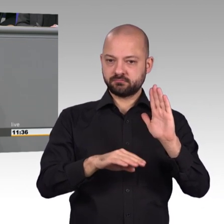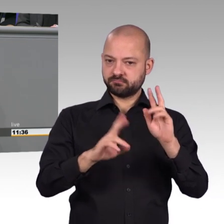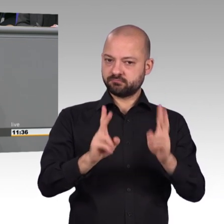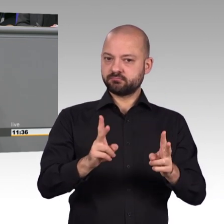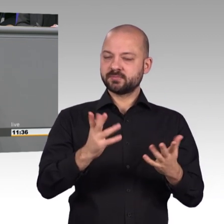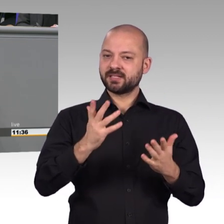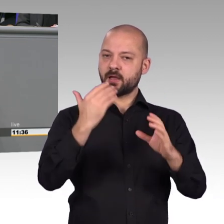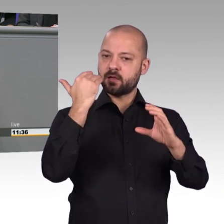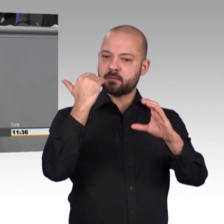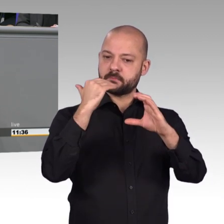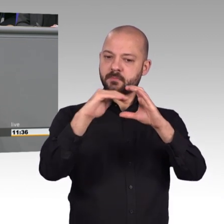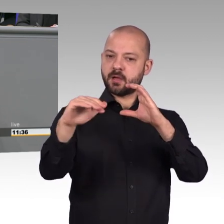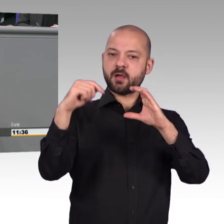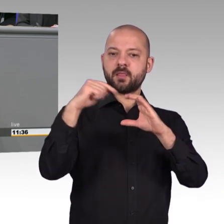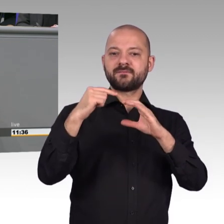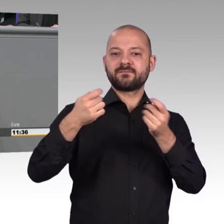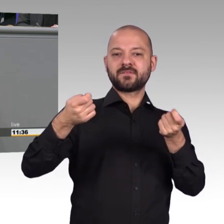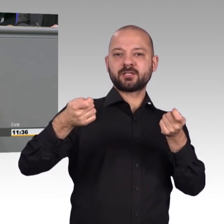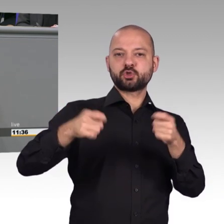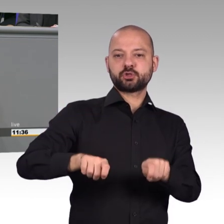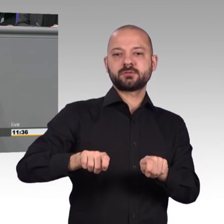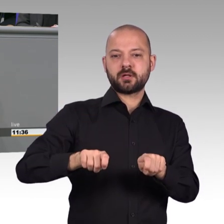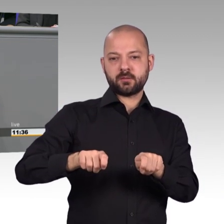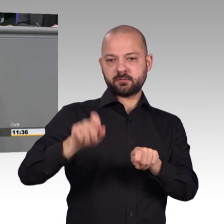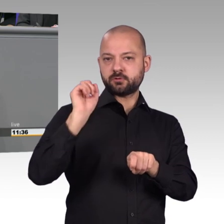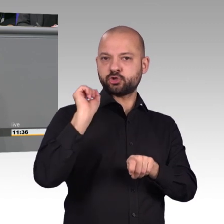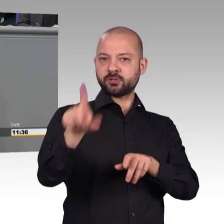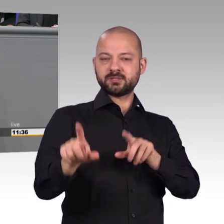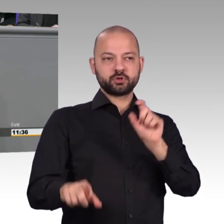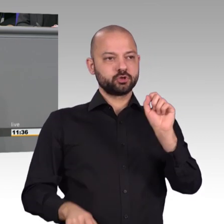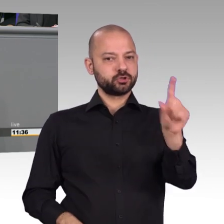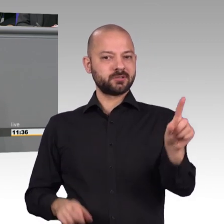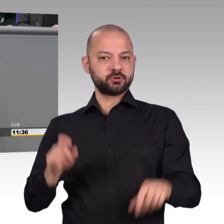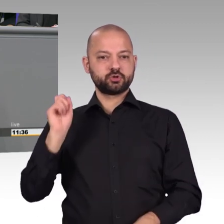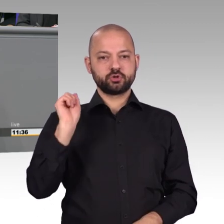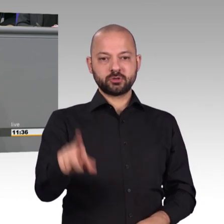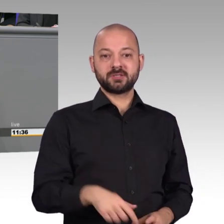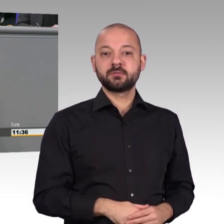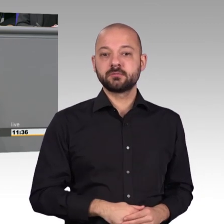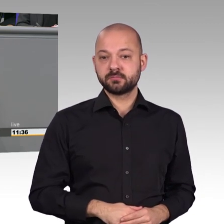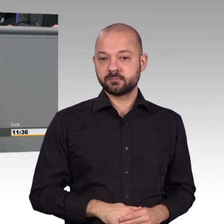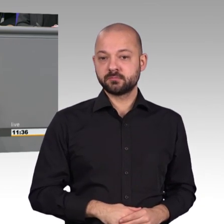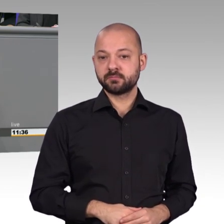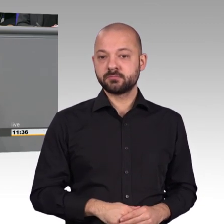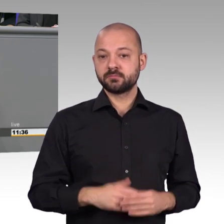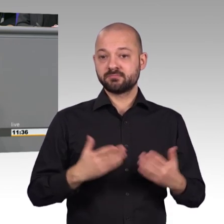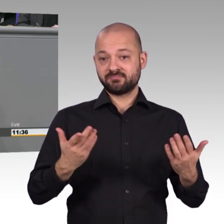gegen den Staat. Wir wissen alle seit Edward Snowden, dass Überwachungsbegehrlichkeiten staatlicher Geheimdienste keine